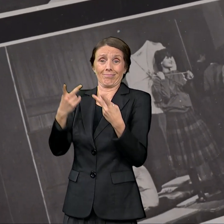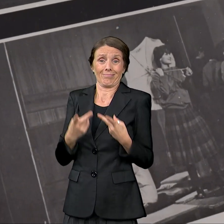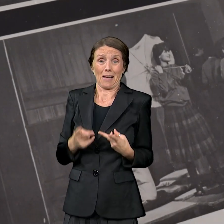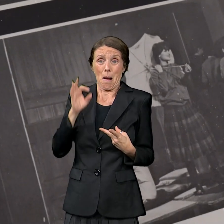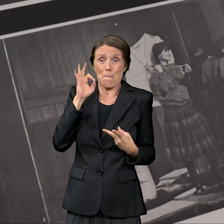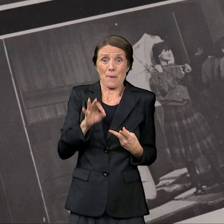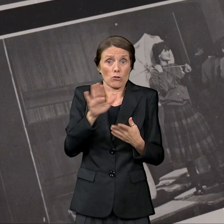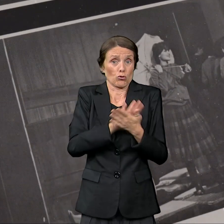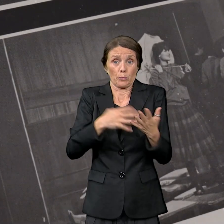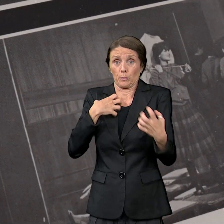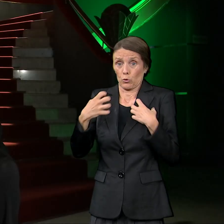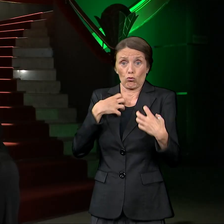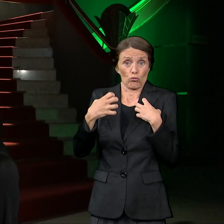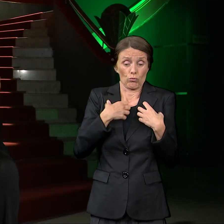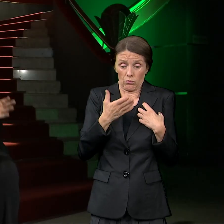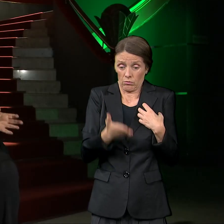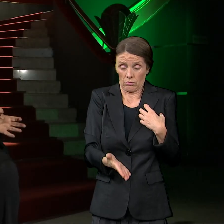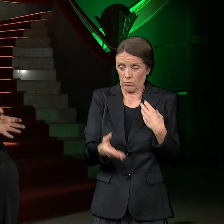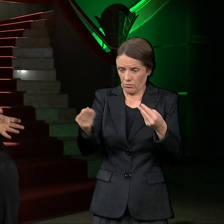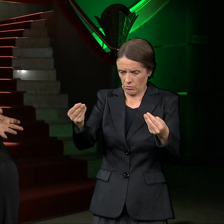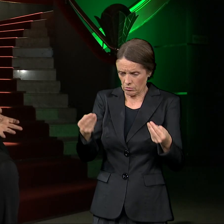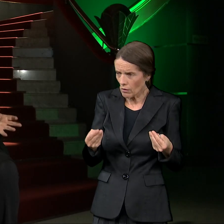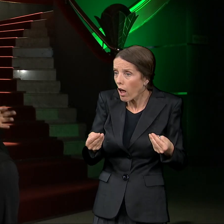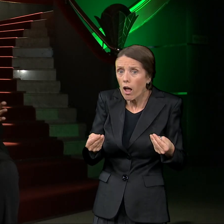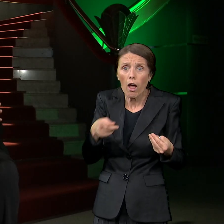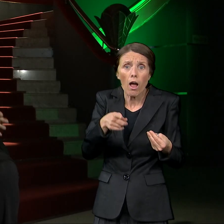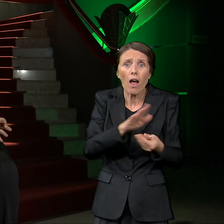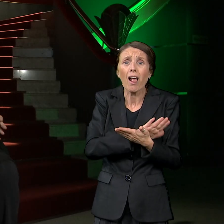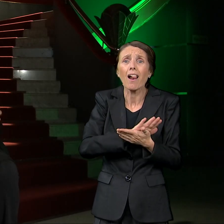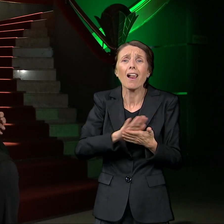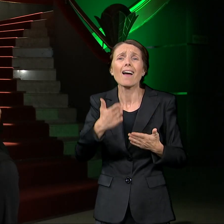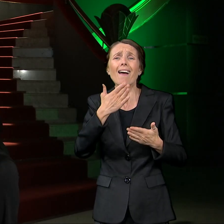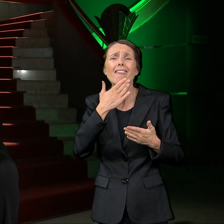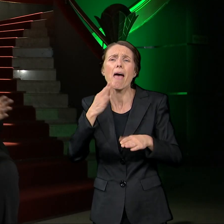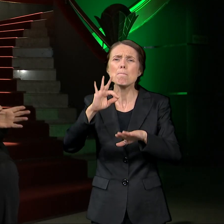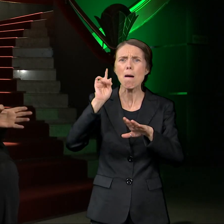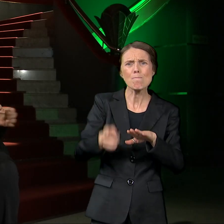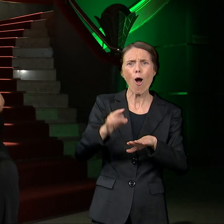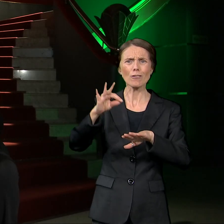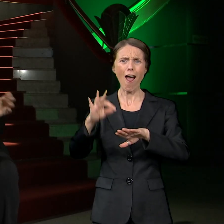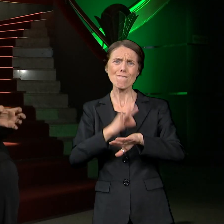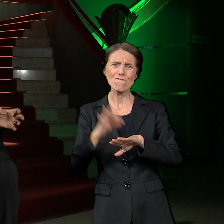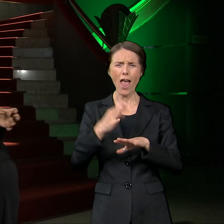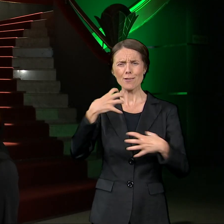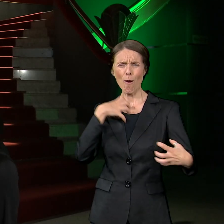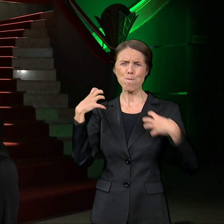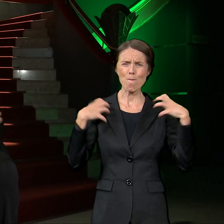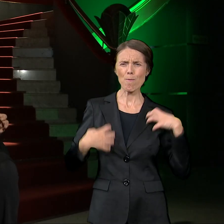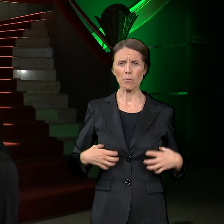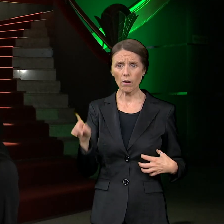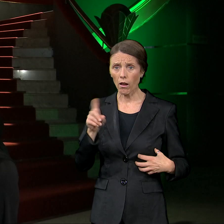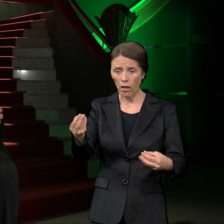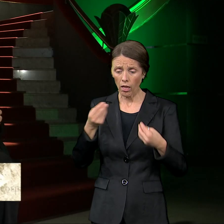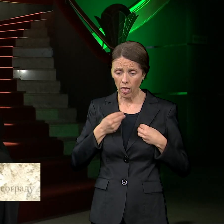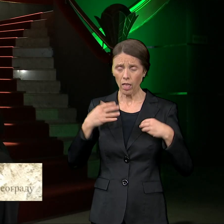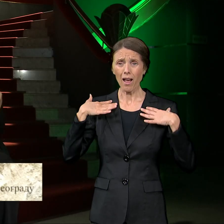Čina. Oni su bili samo u osnovi. Znači, suknje, bluze, samo su bile flah, bez ikakvih